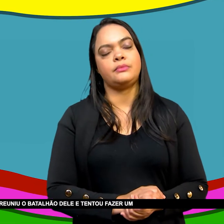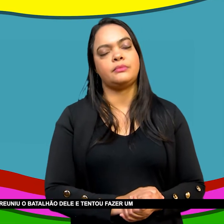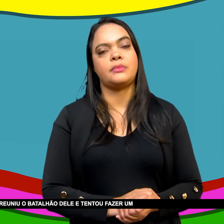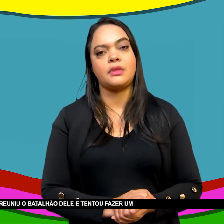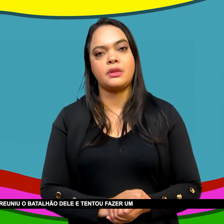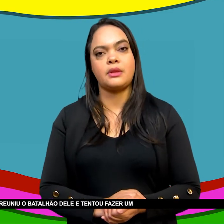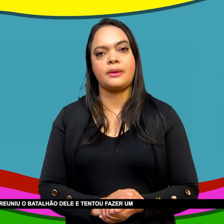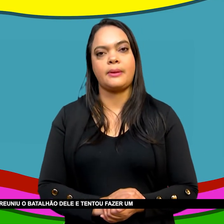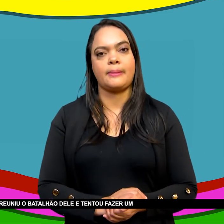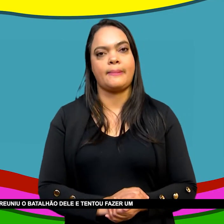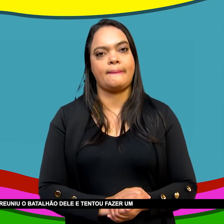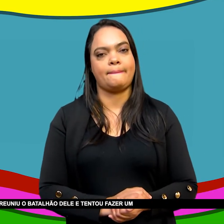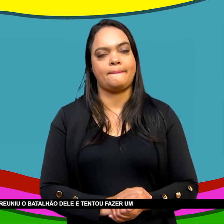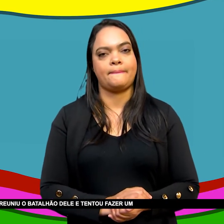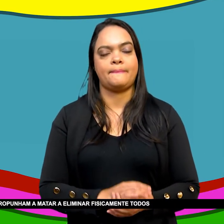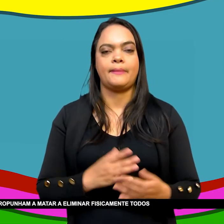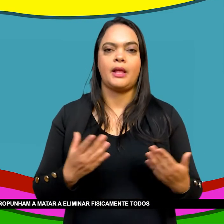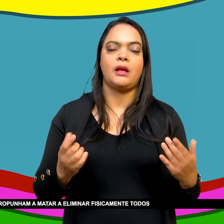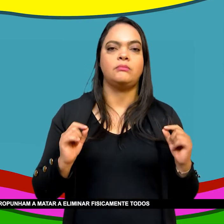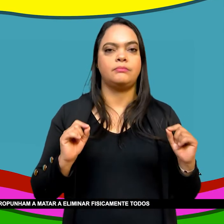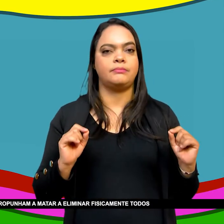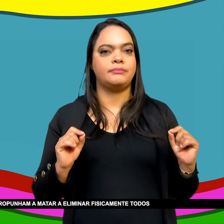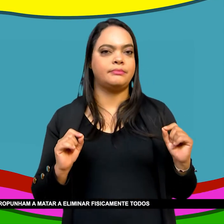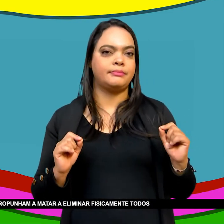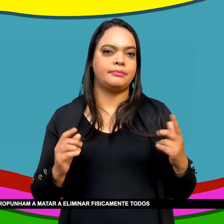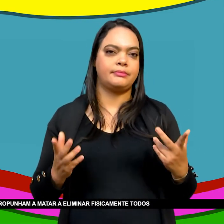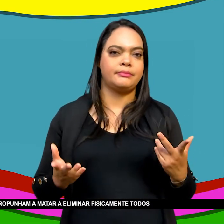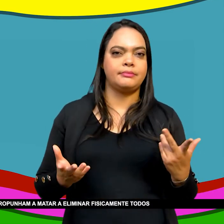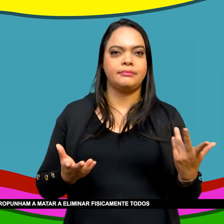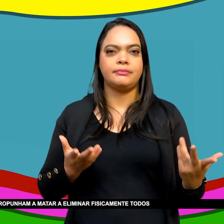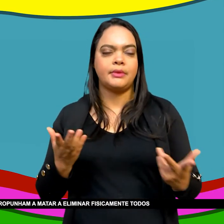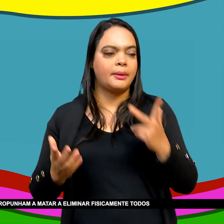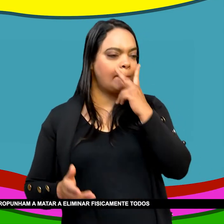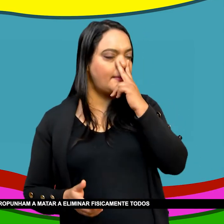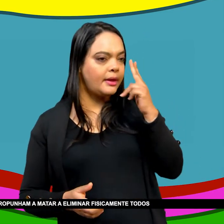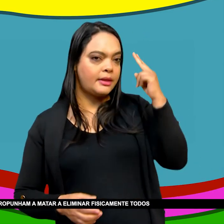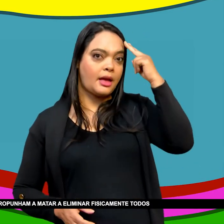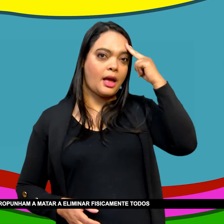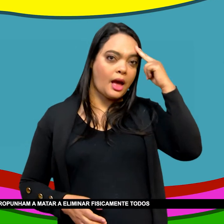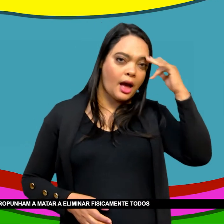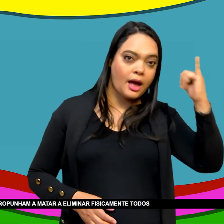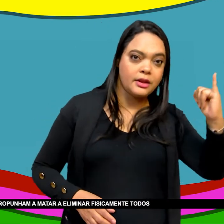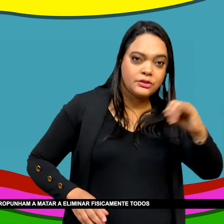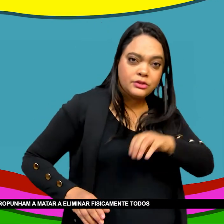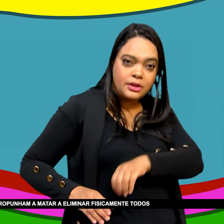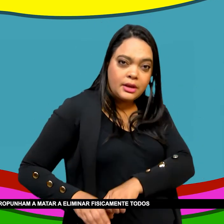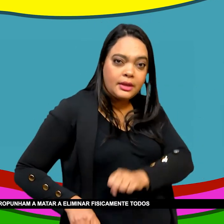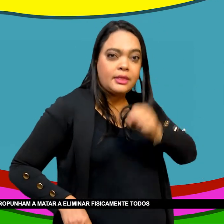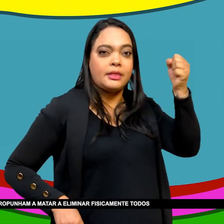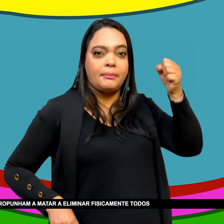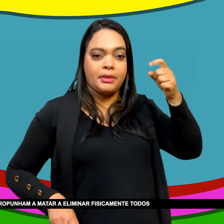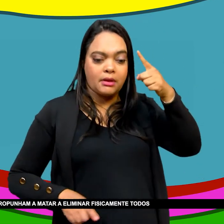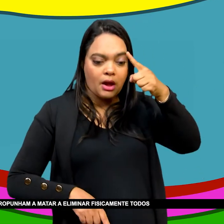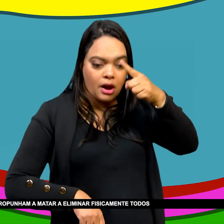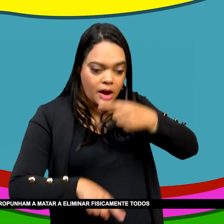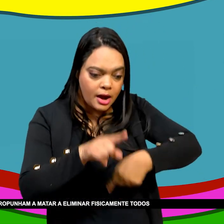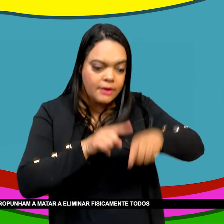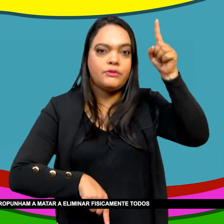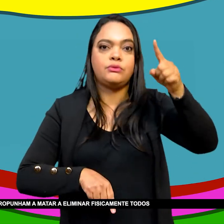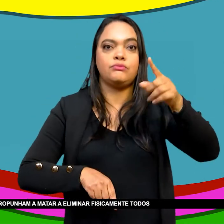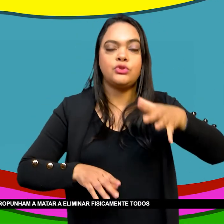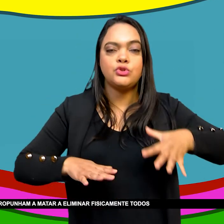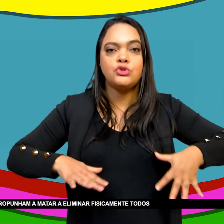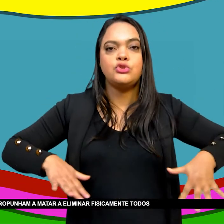dele E tentou fazer Um ataque Ao comércio europeu De um modo geral E se